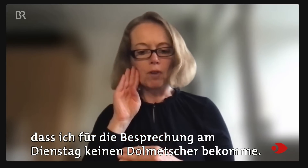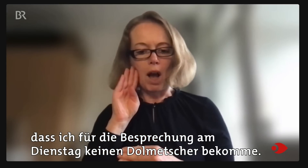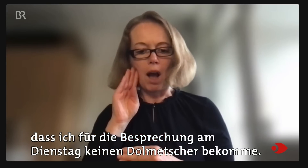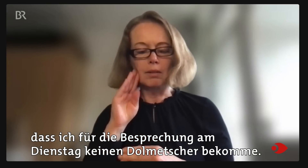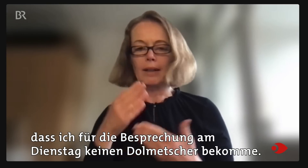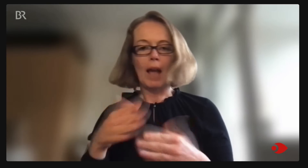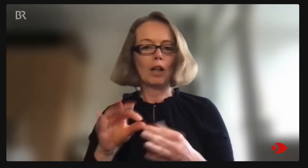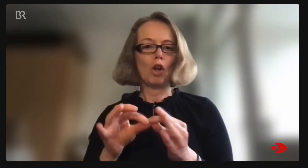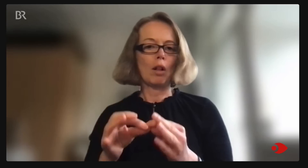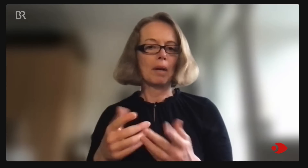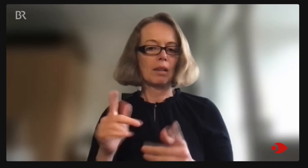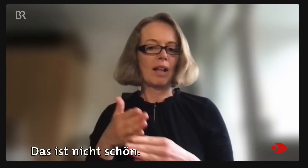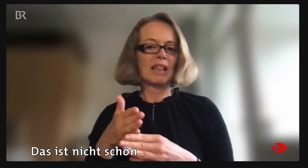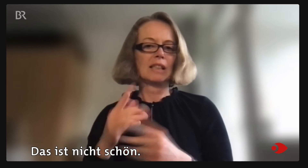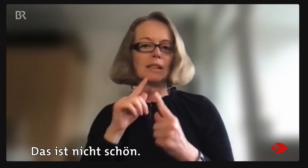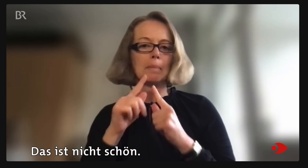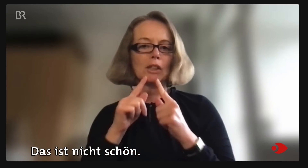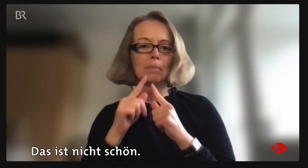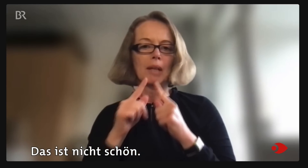bekomme. Das ist nicht schön.